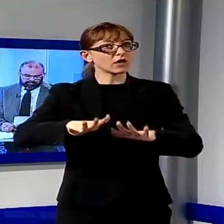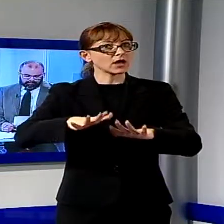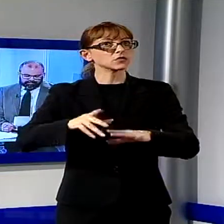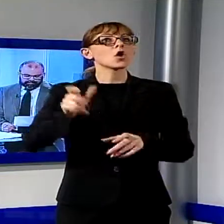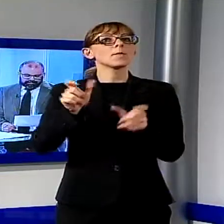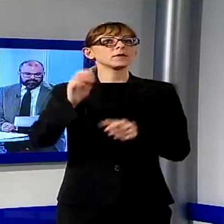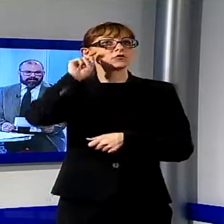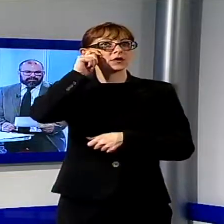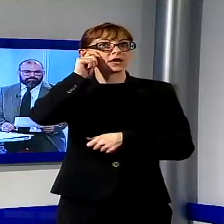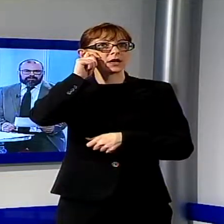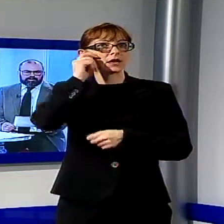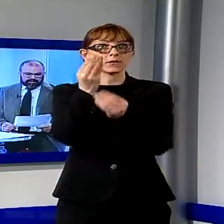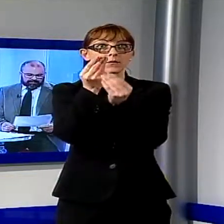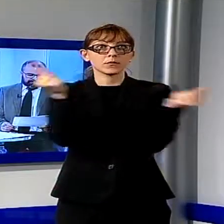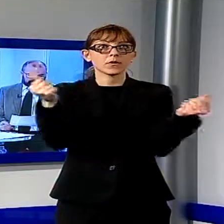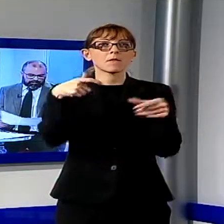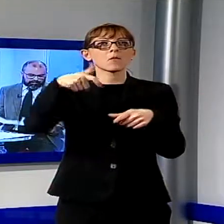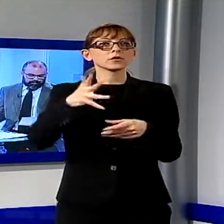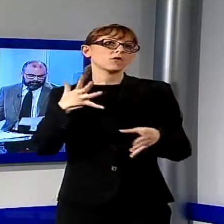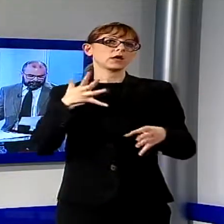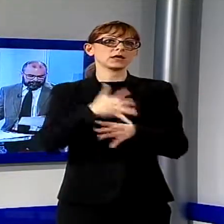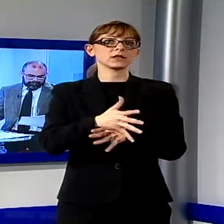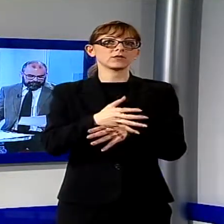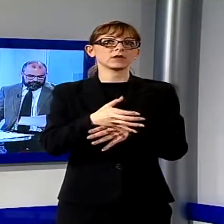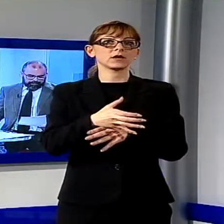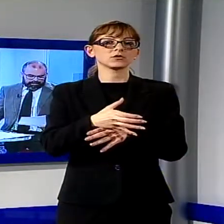in fuga dall'intervento della Vesuvio.